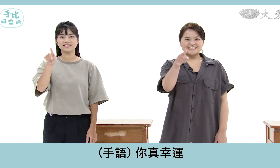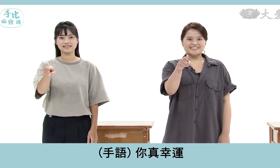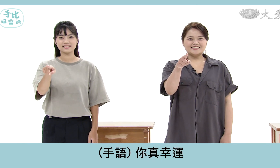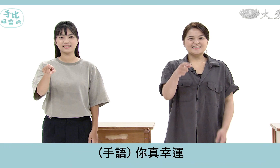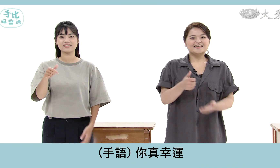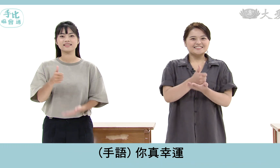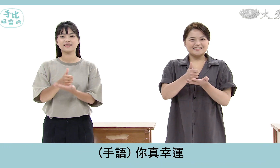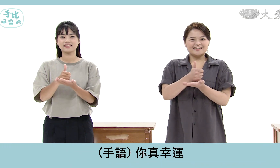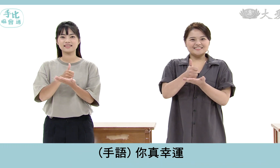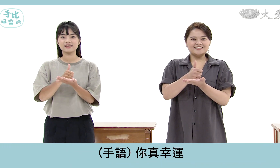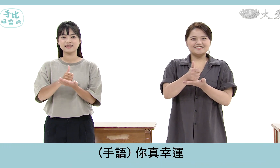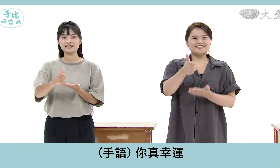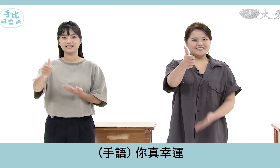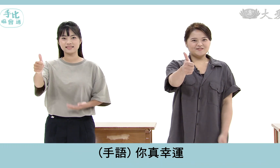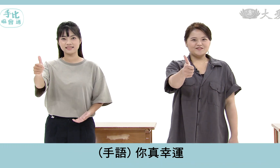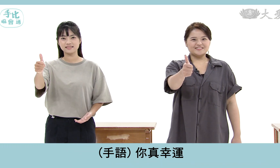你真幸运